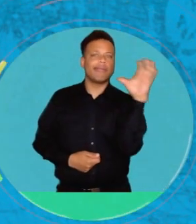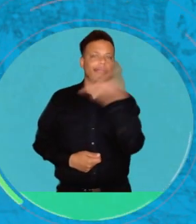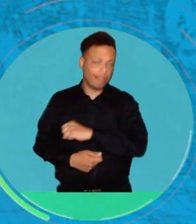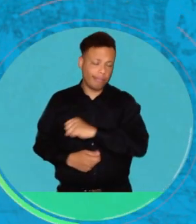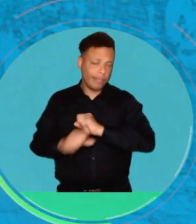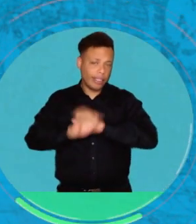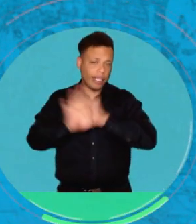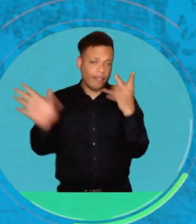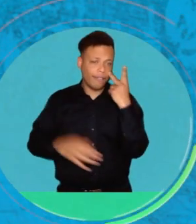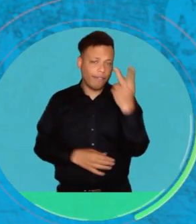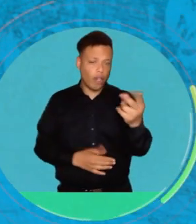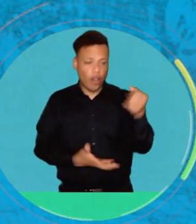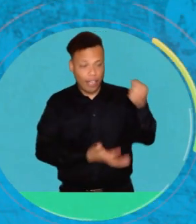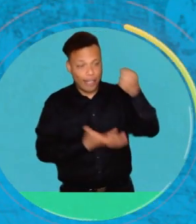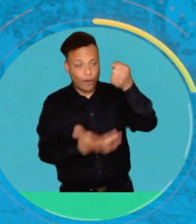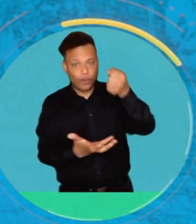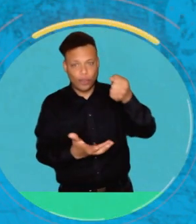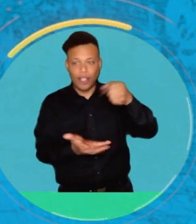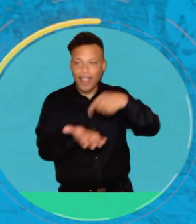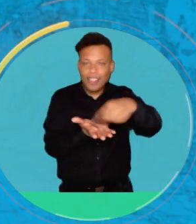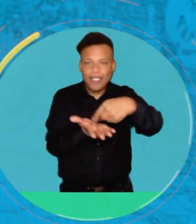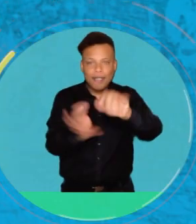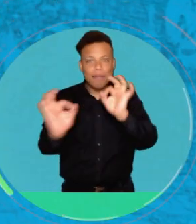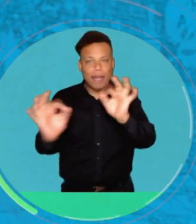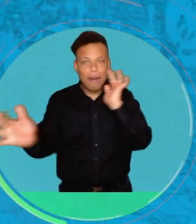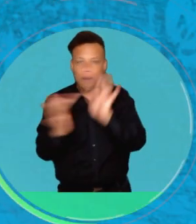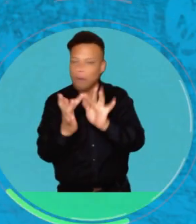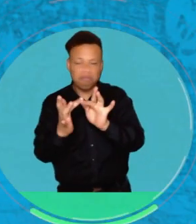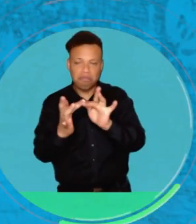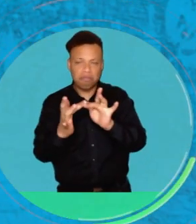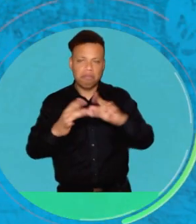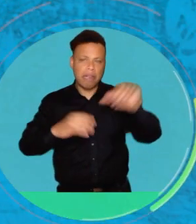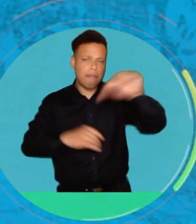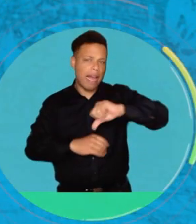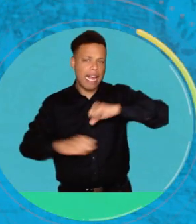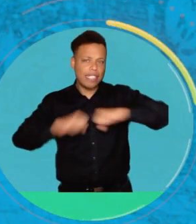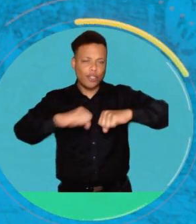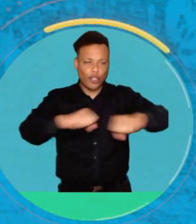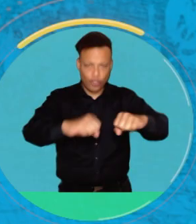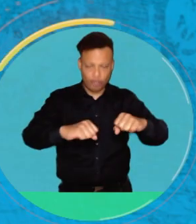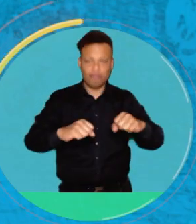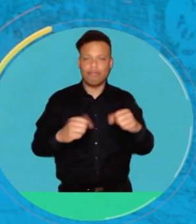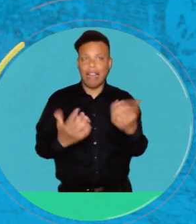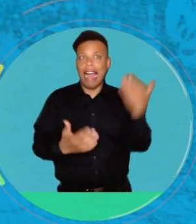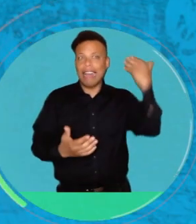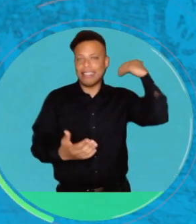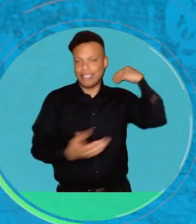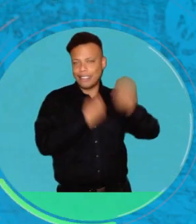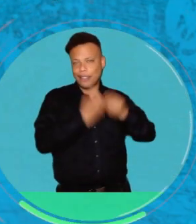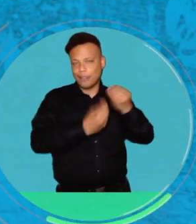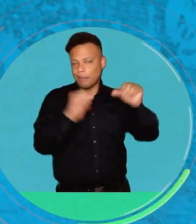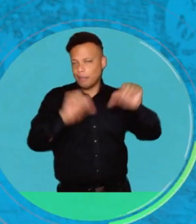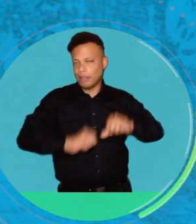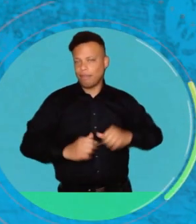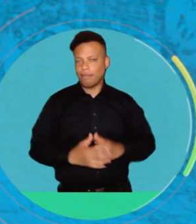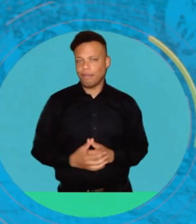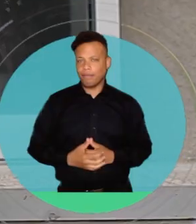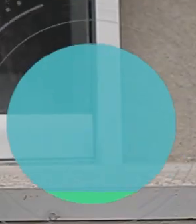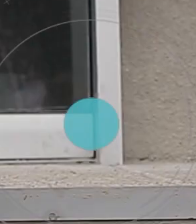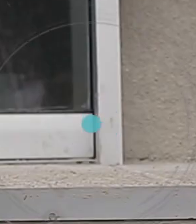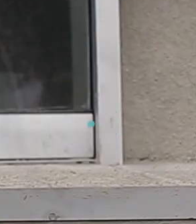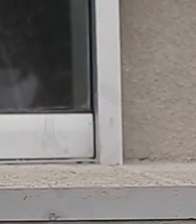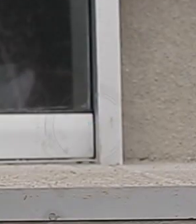emergencia, son la evidencia de la mala gestión del recurso por parte de las entidades de control y de la población en tiempos pasados.